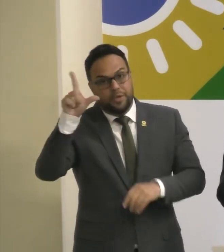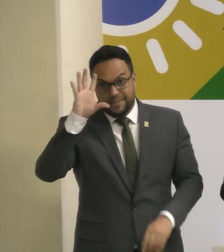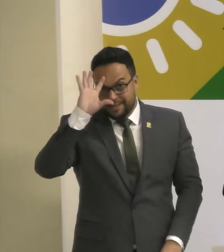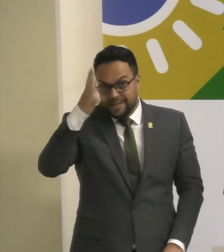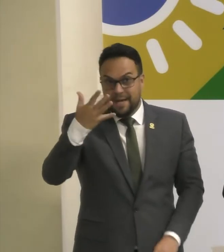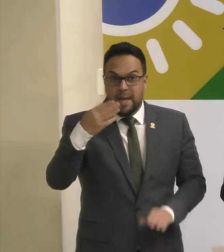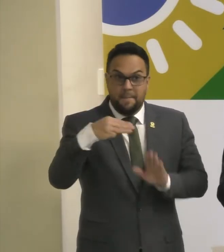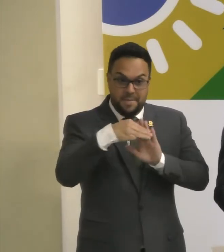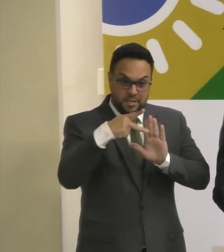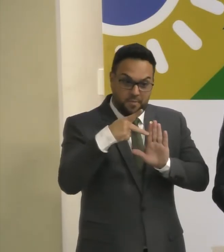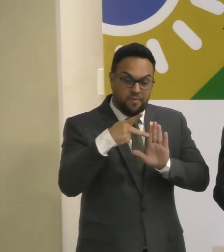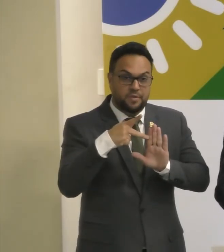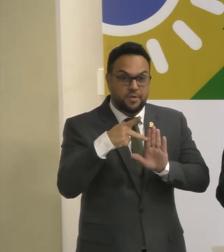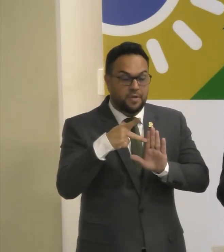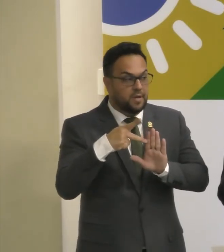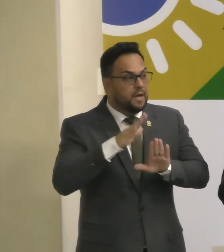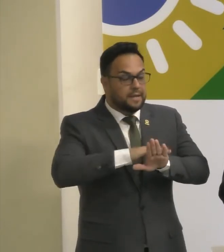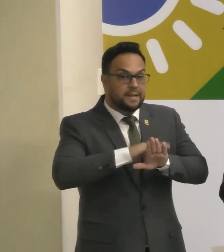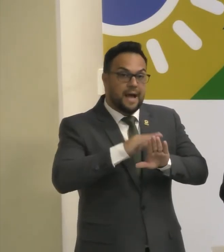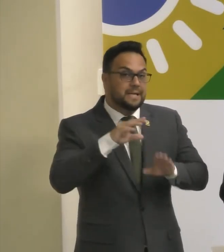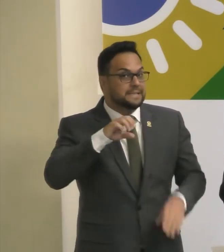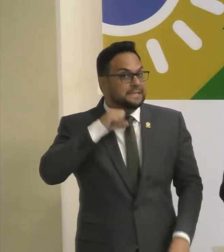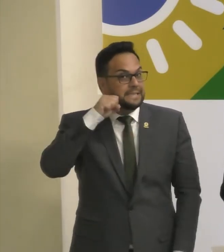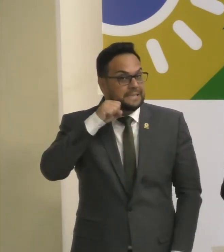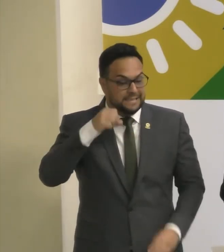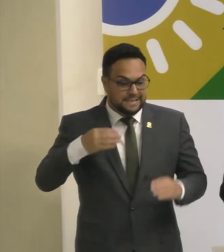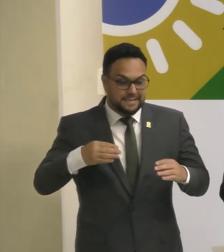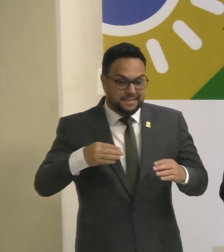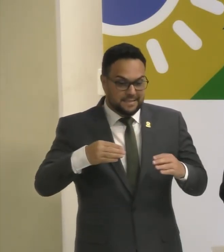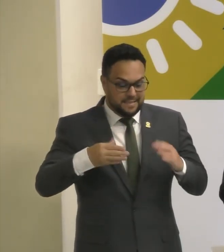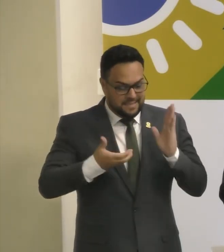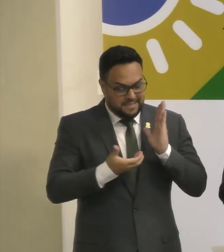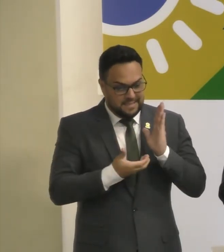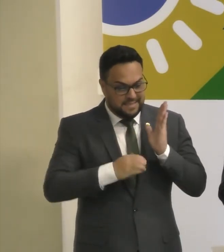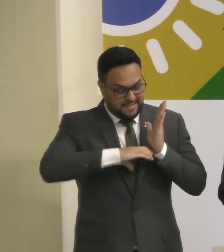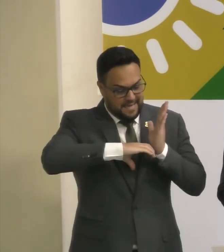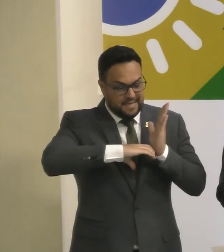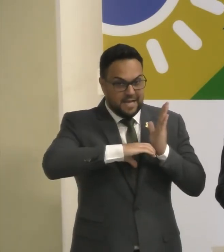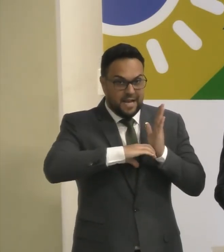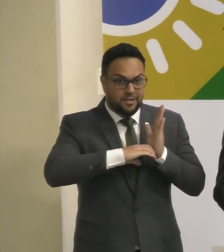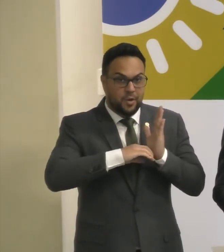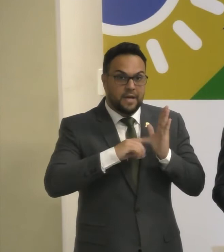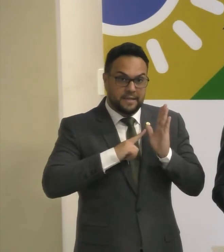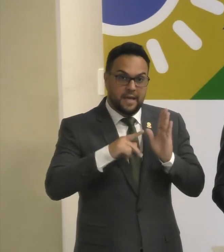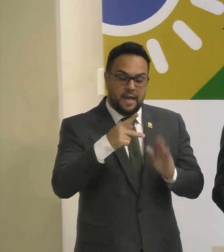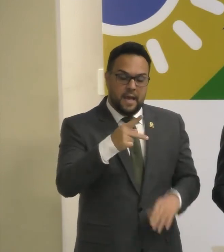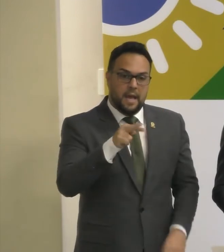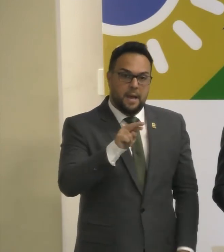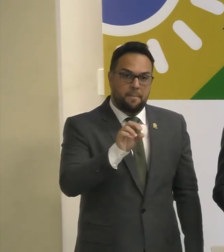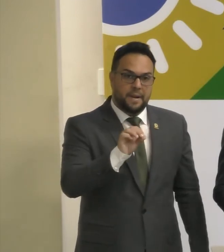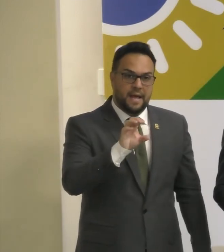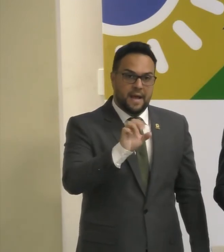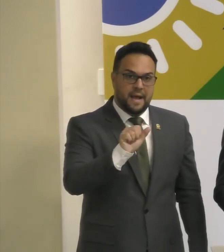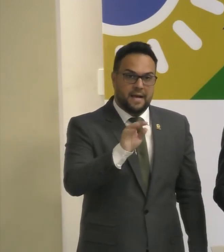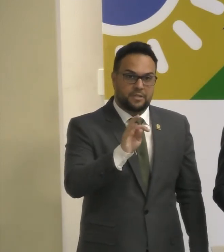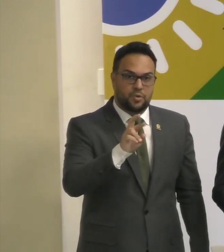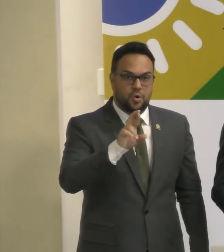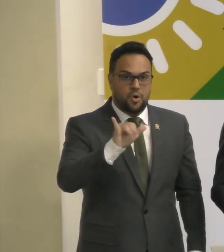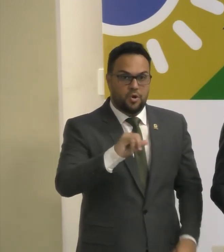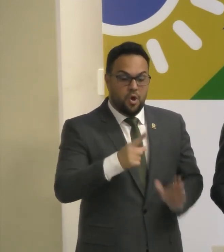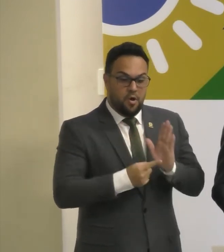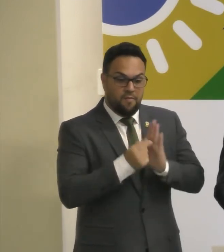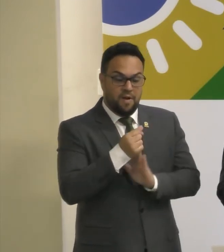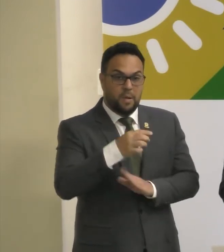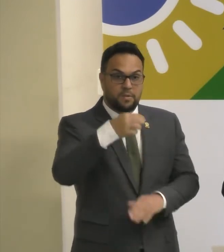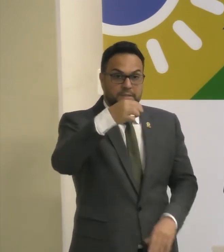bola agora, Marinho, está lá com o Senado na questão dos precatórios, onde a passa de um ticket médio, um valor médio de R$